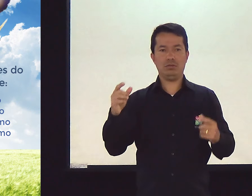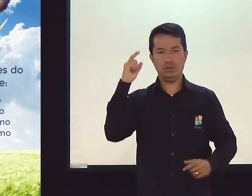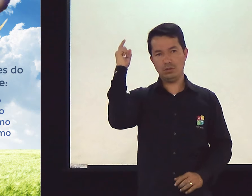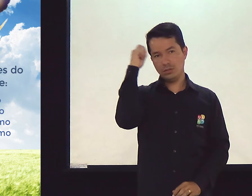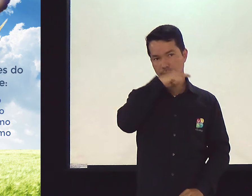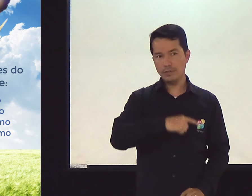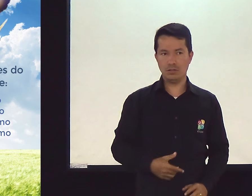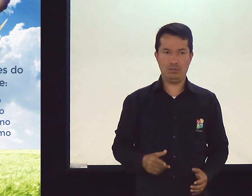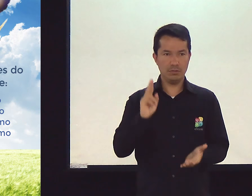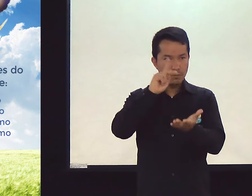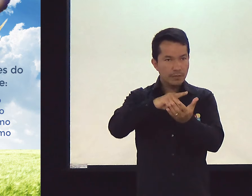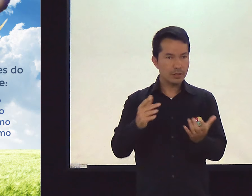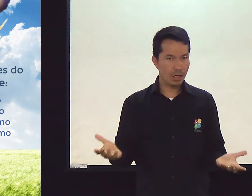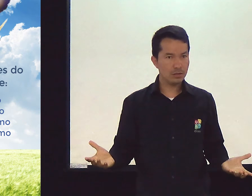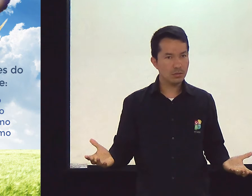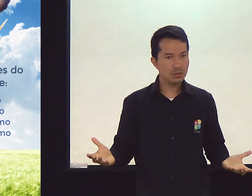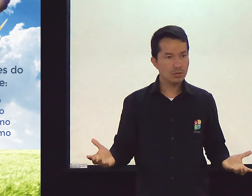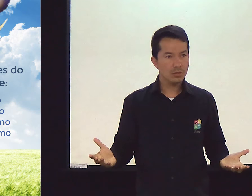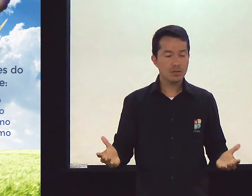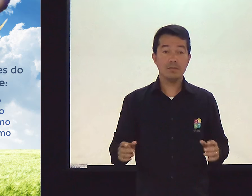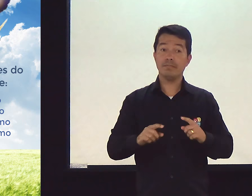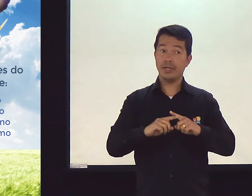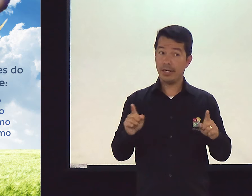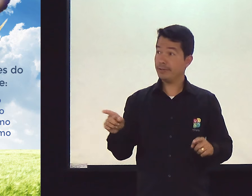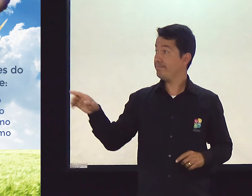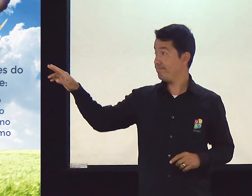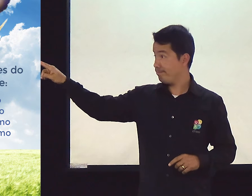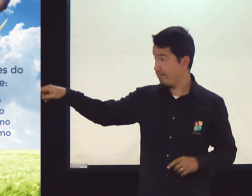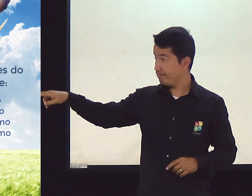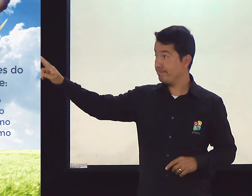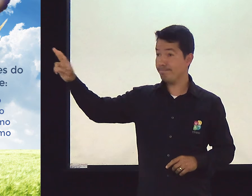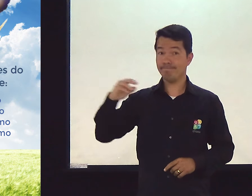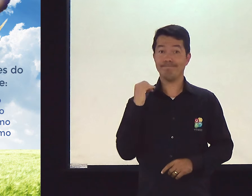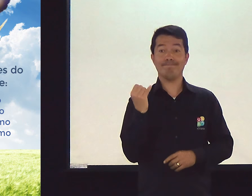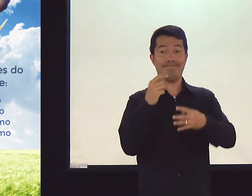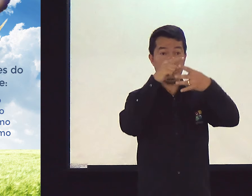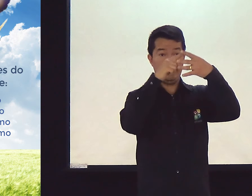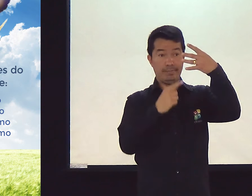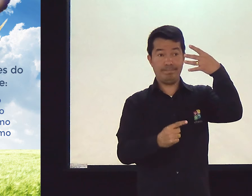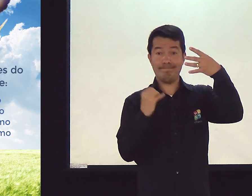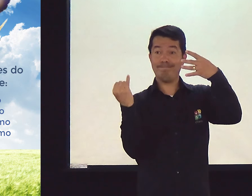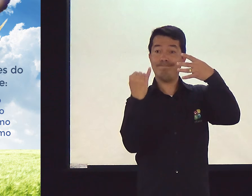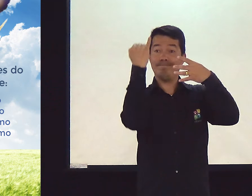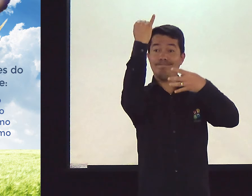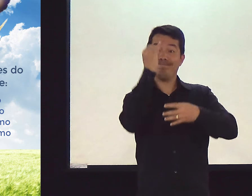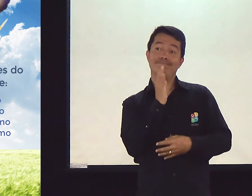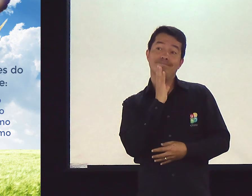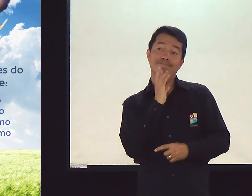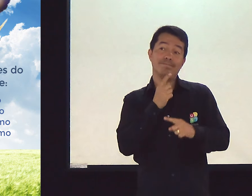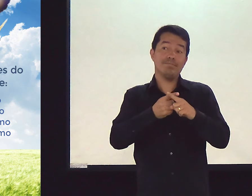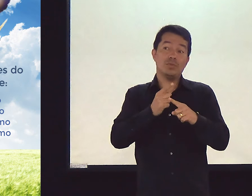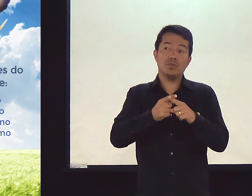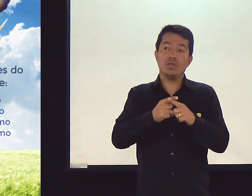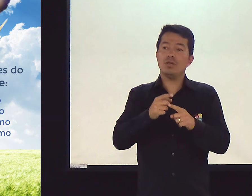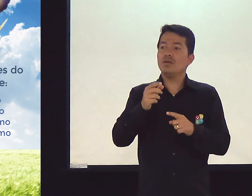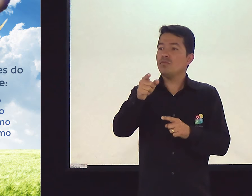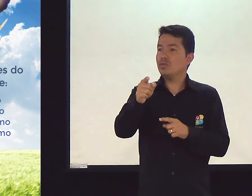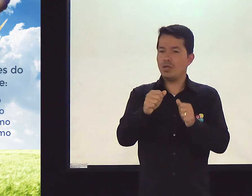confusão. Porque são muitas coisas para estudar, não é verdade? Mas, são coisas muito importantes que você saiba.